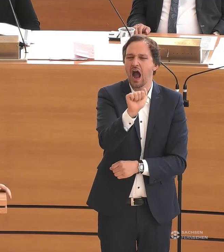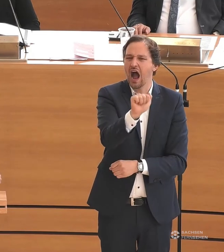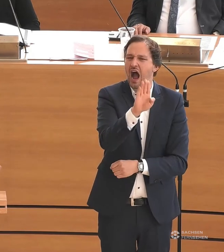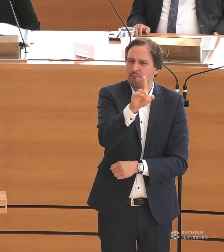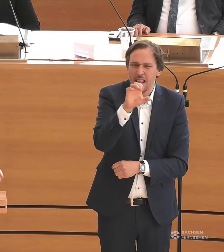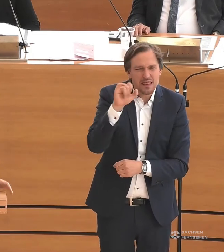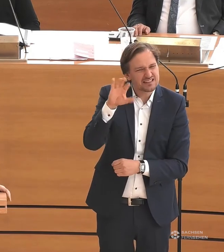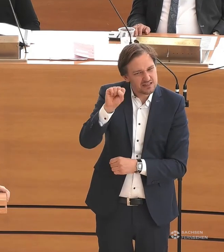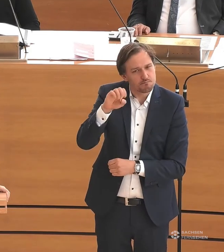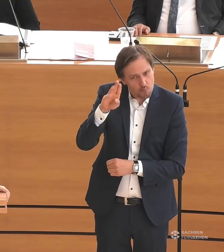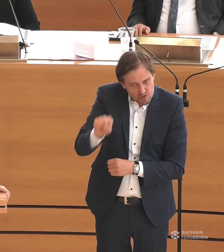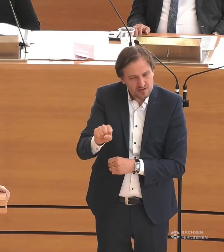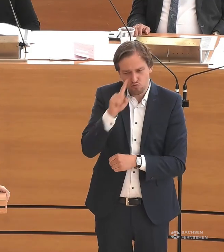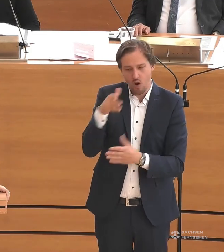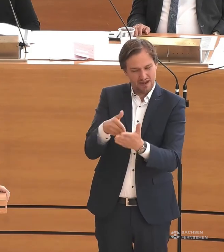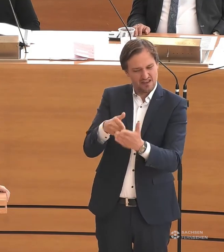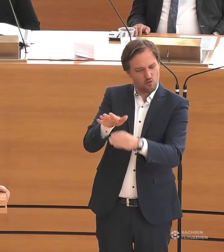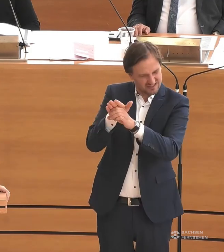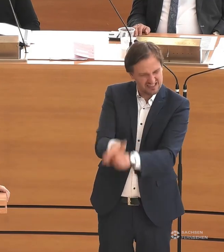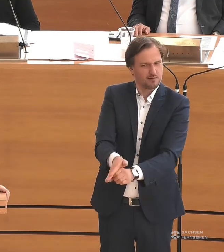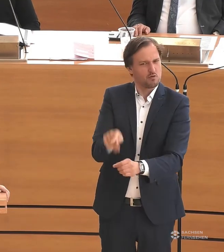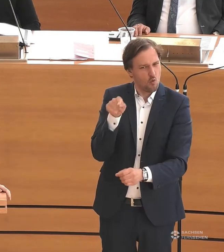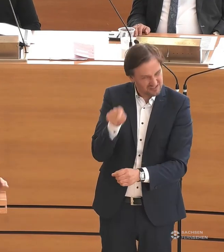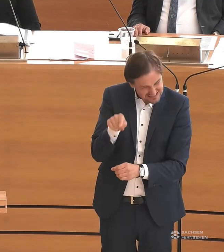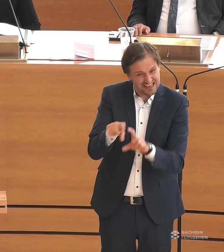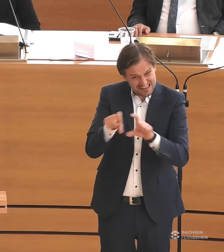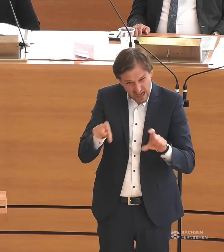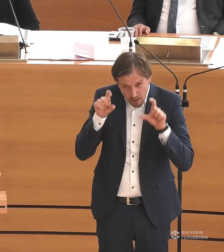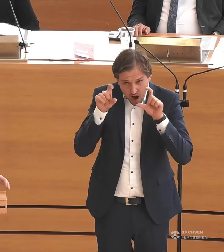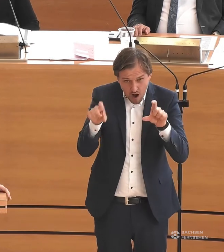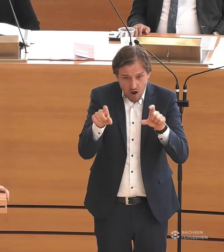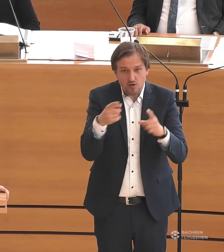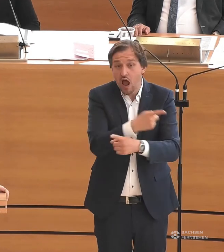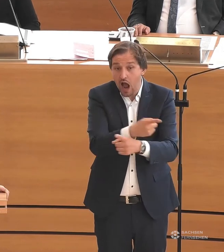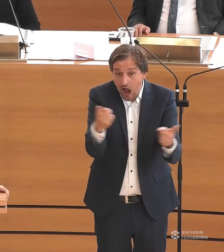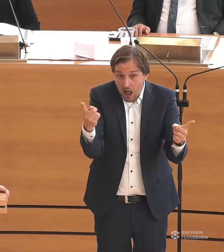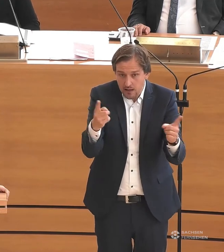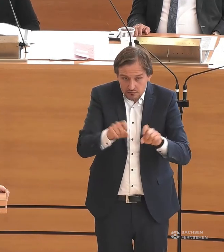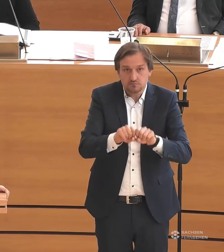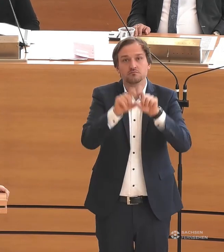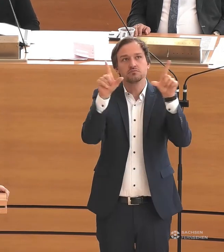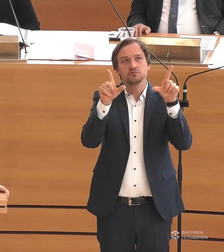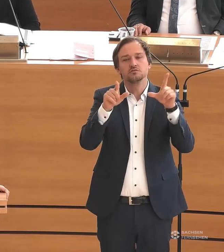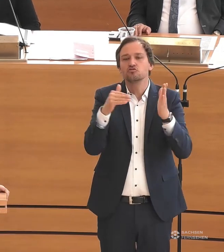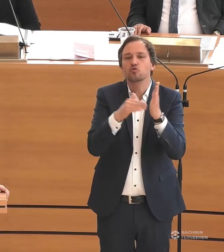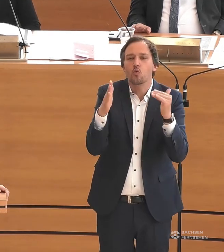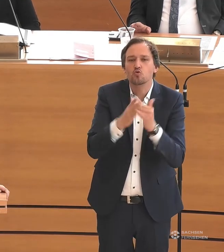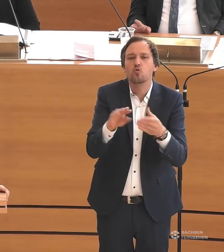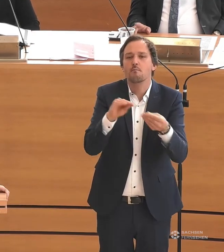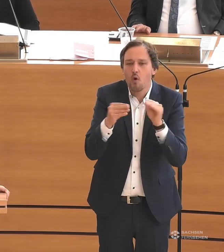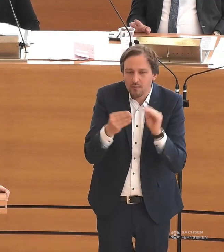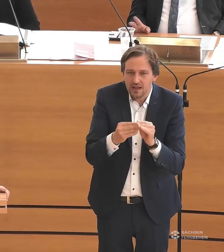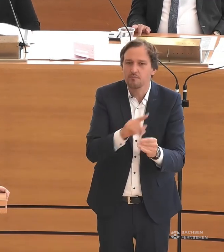aufgrund ihrer Behinderung oder die Reduzierung auf ihre Behinderung. Und ich verweise für alle, die das nicht so auf dem Schirm haben, dass das ein strukturelles Problem ist, auf das Projekt